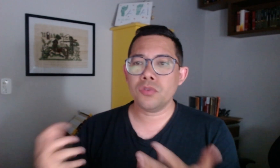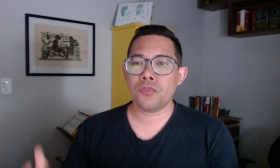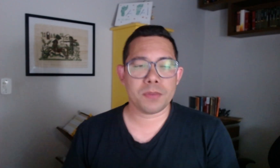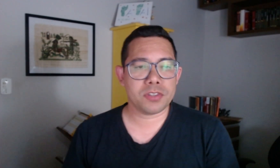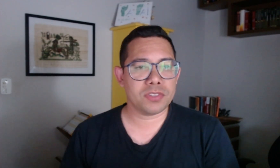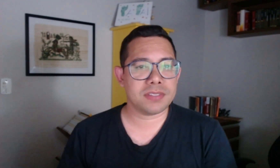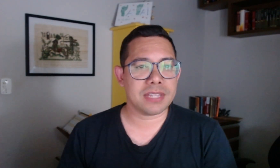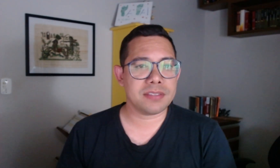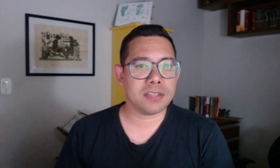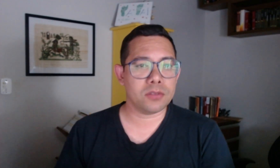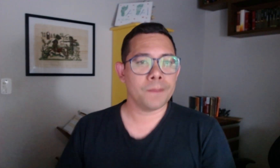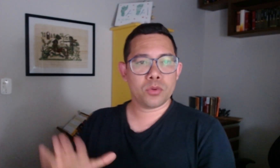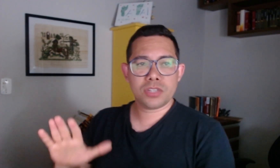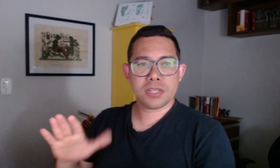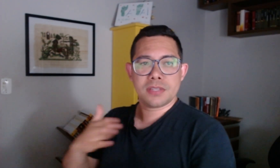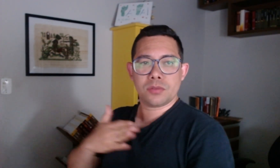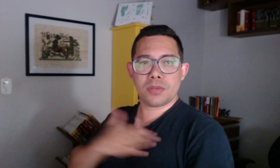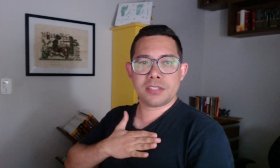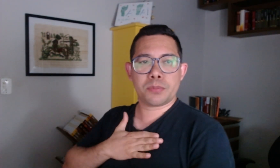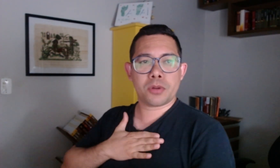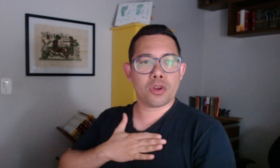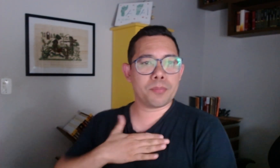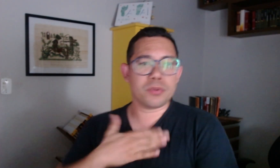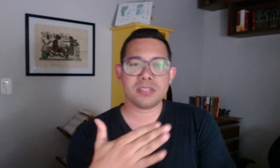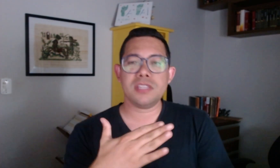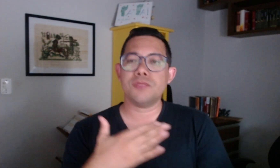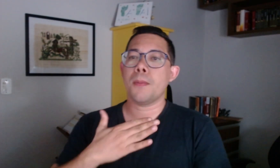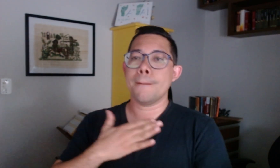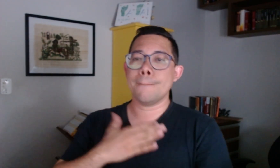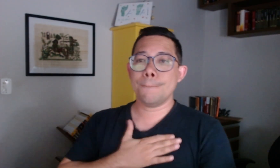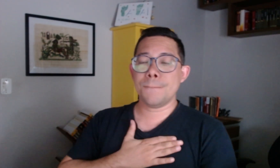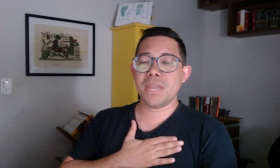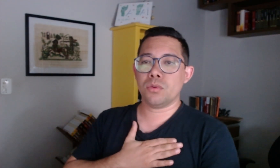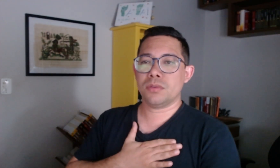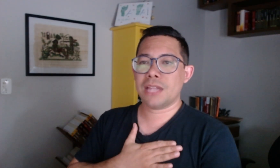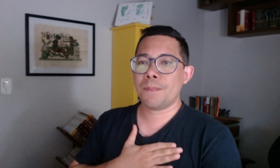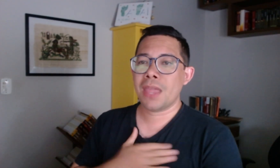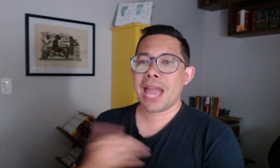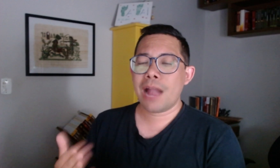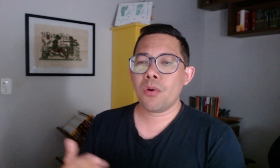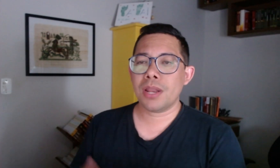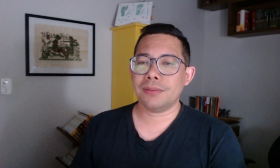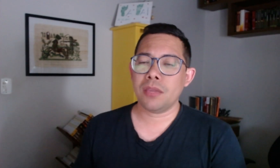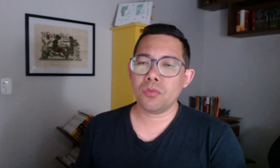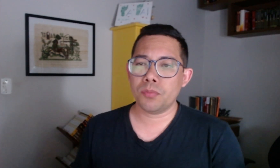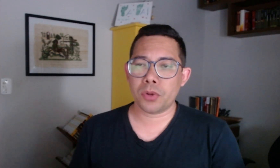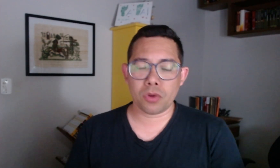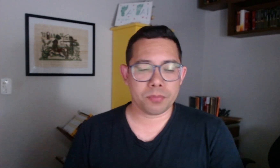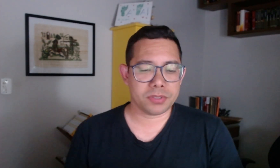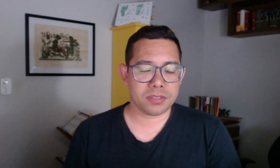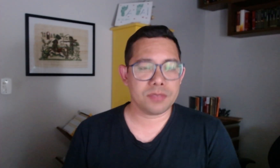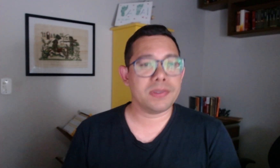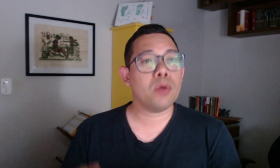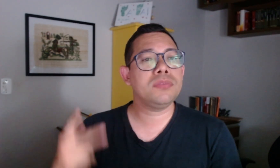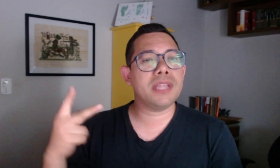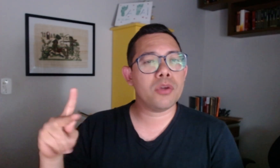formas de você estar dizendo, utilizando esse pronome possessivo, meu. Tá? Agora, tem um pronome possessivo que é o teu,